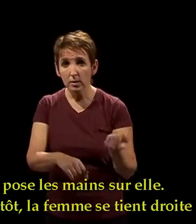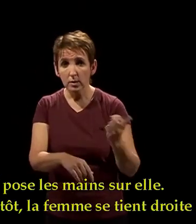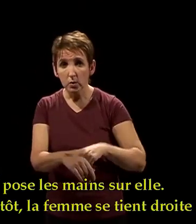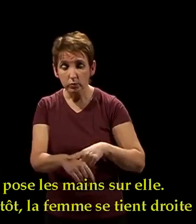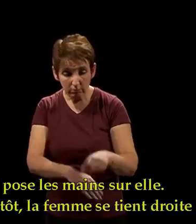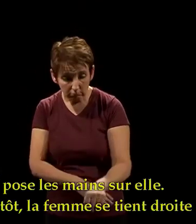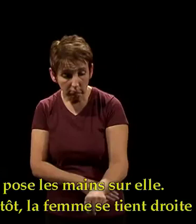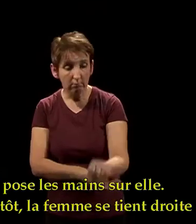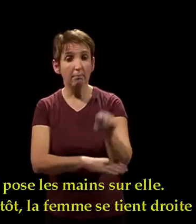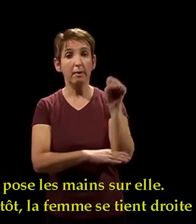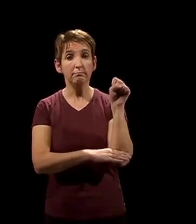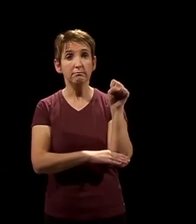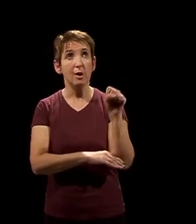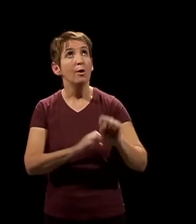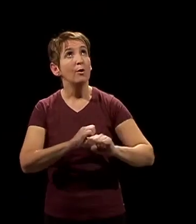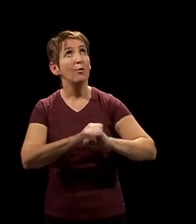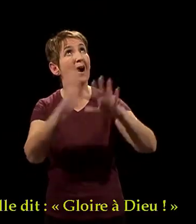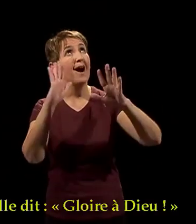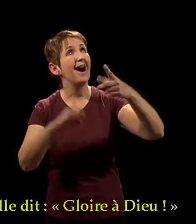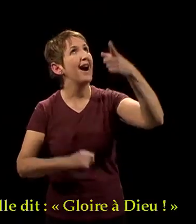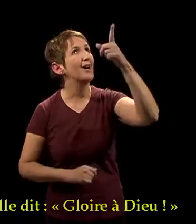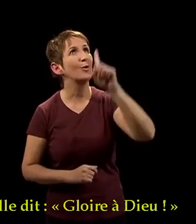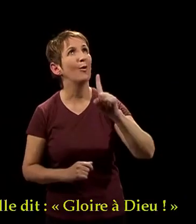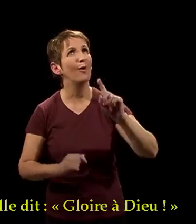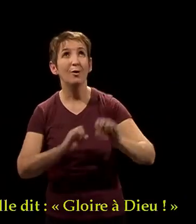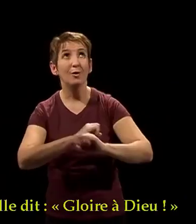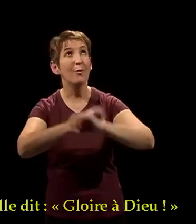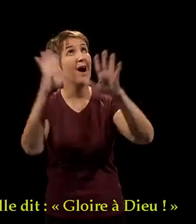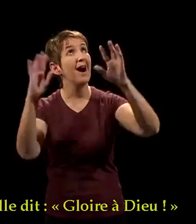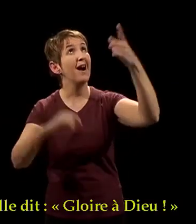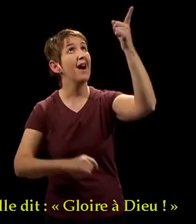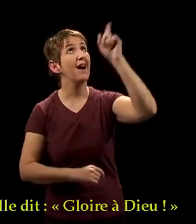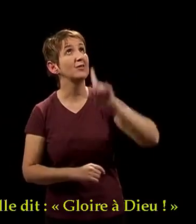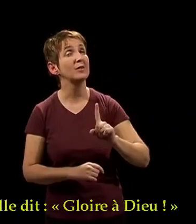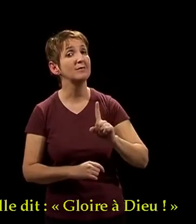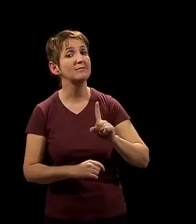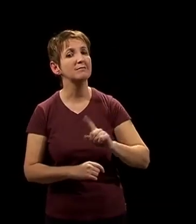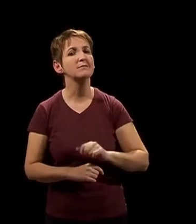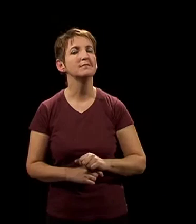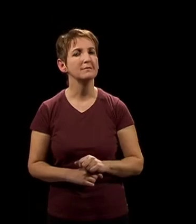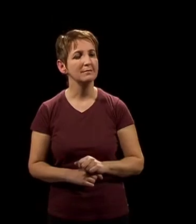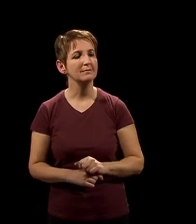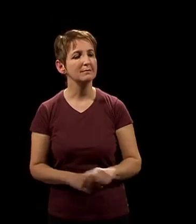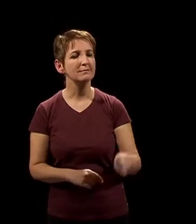se tient droite. Elle dit « Gloire à Dieu ! »